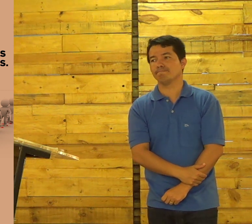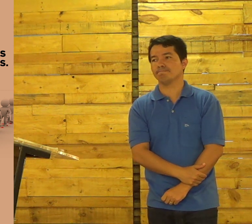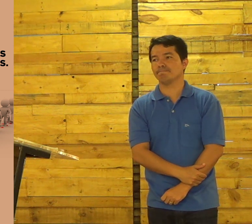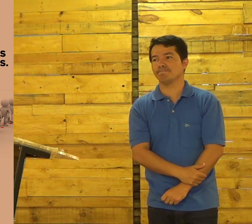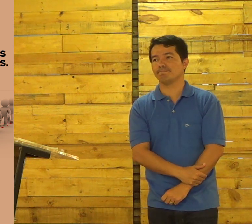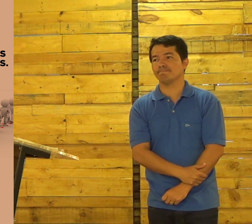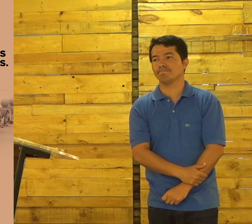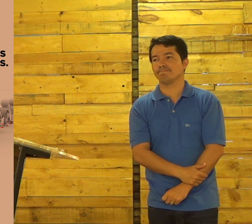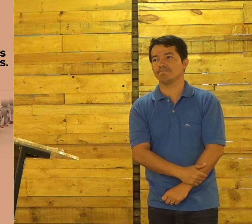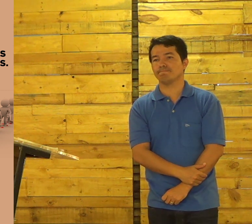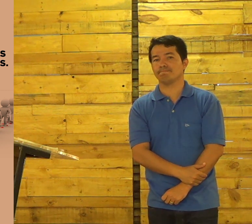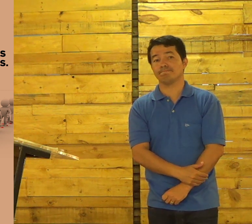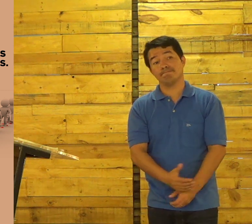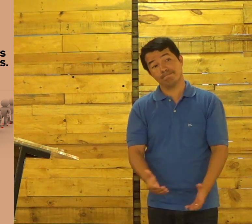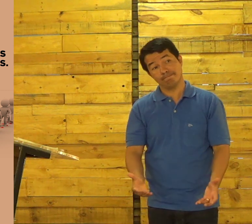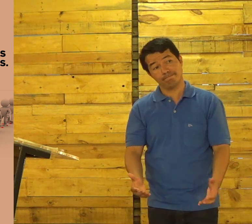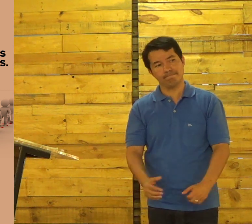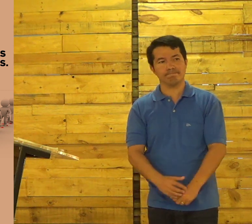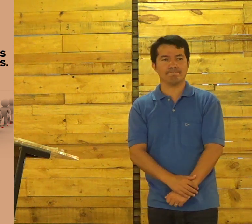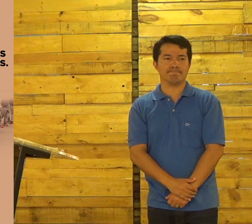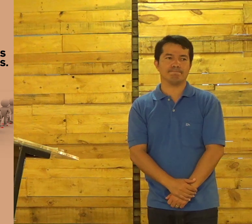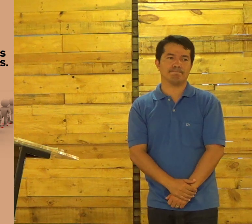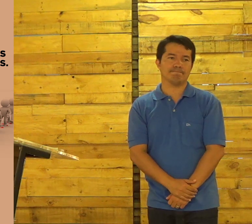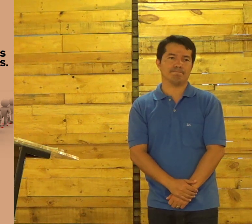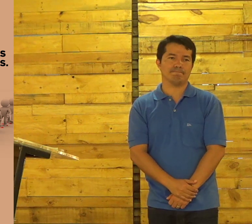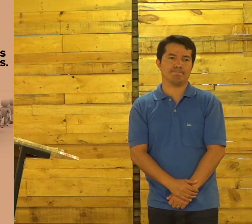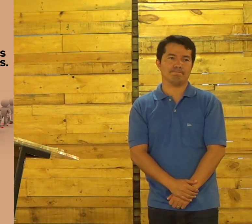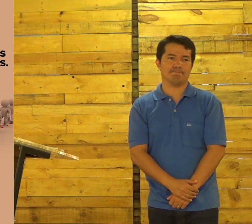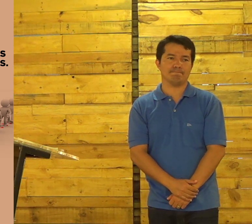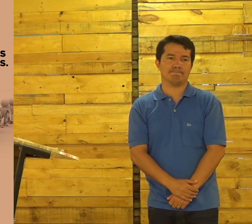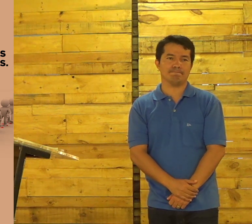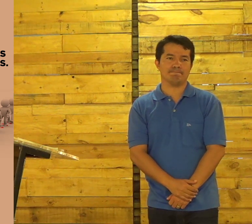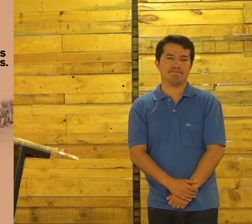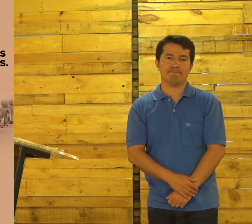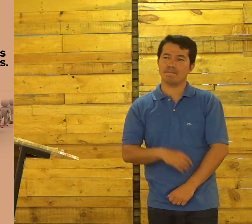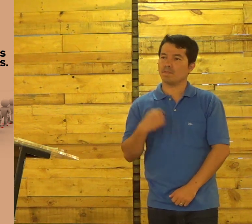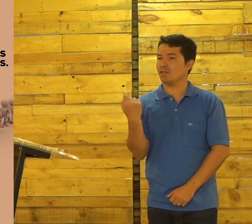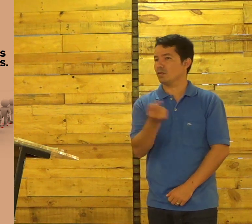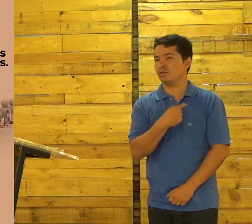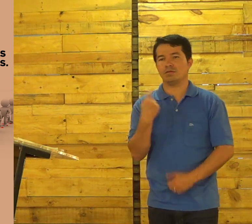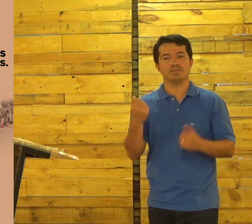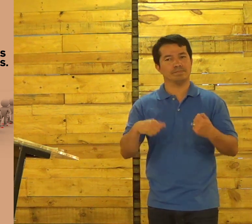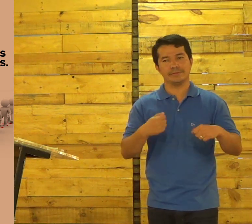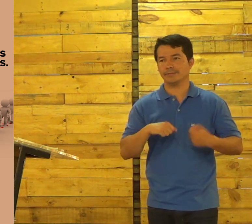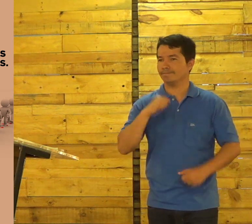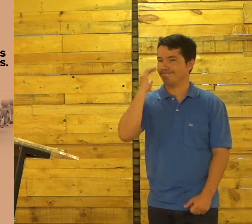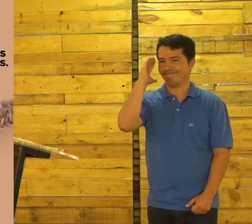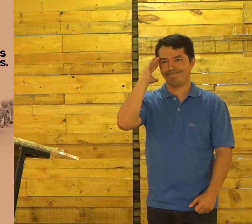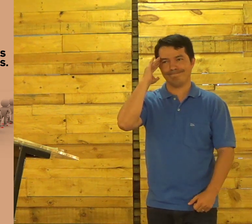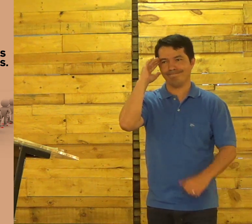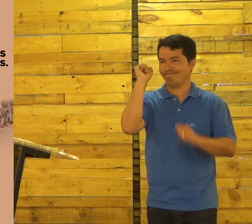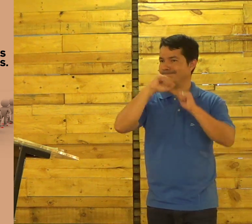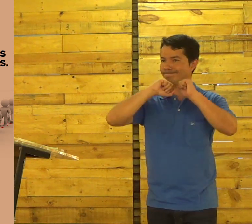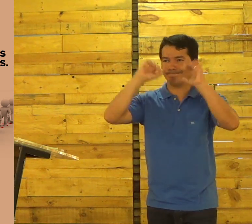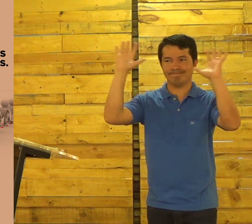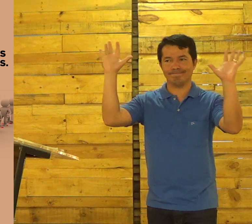Essa é a Se pensar Como Nós precisamos